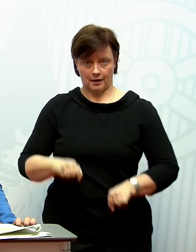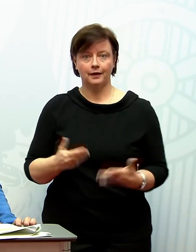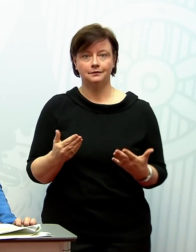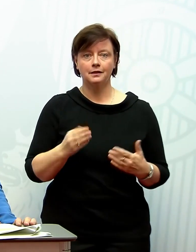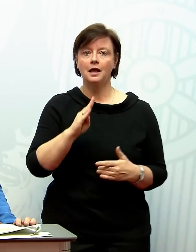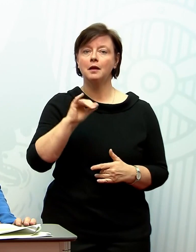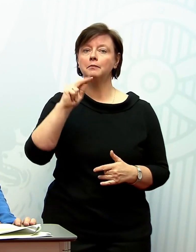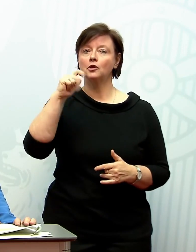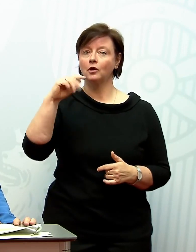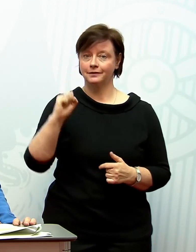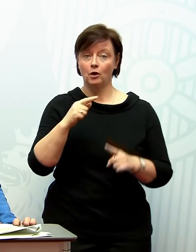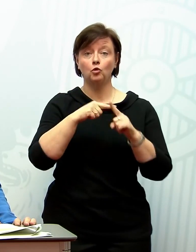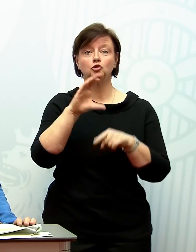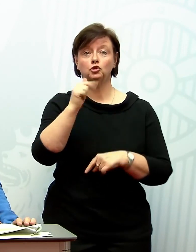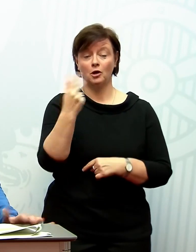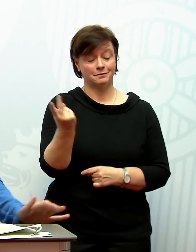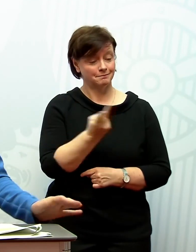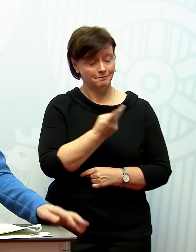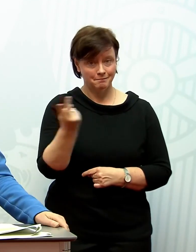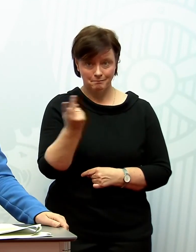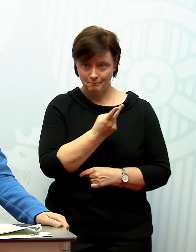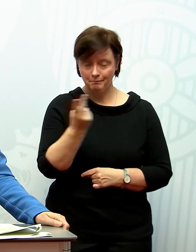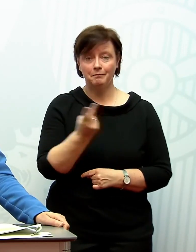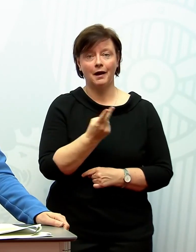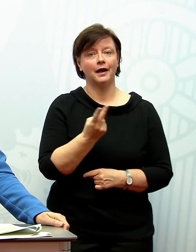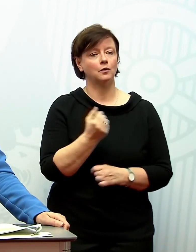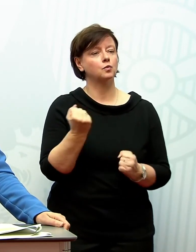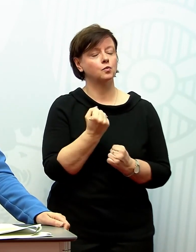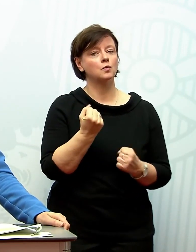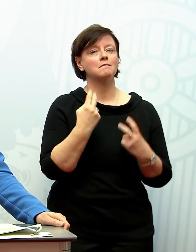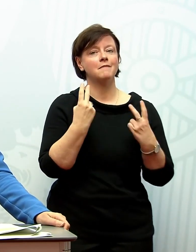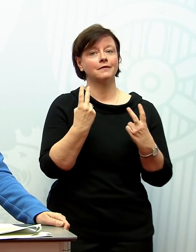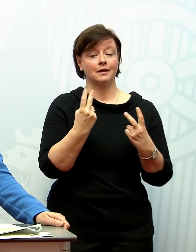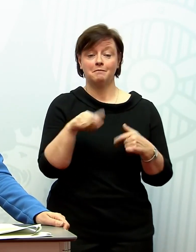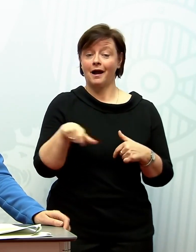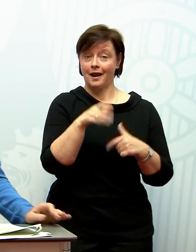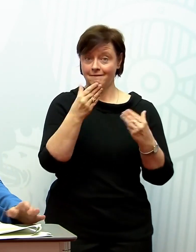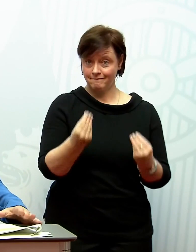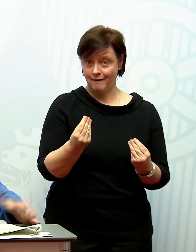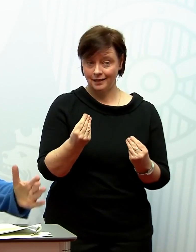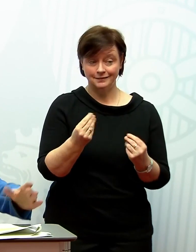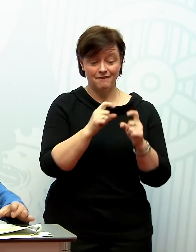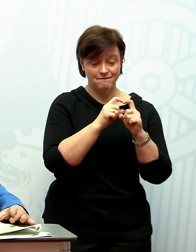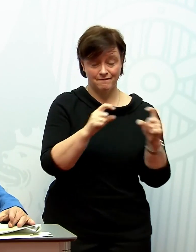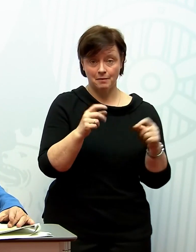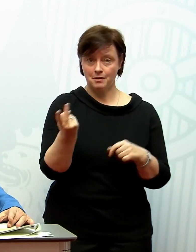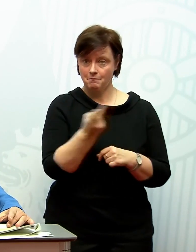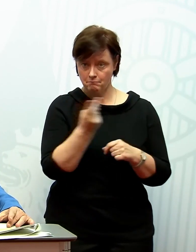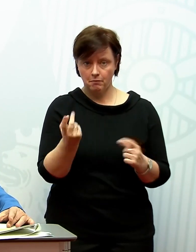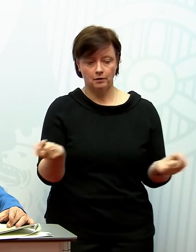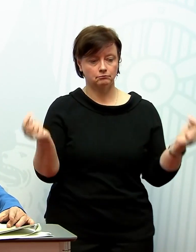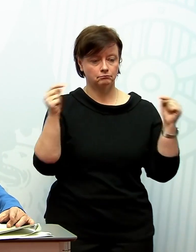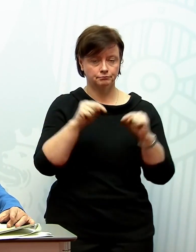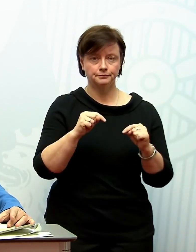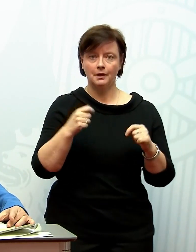Schott, das möchte ich auch noch mal unbedingt hier in dem Kreis sagen, haben zwei maßgebliche Unternehmen aus Rheinland-Pfalz am Impfgipfel bei der